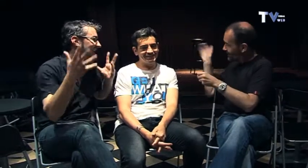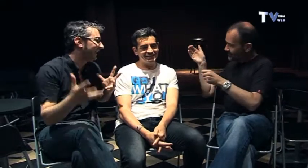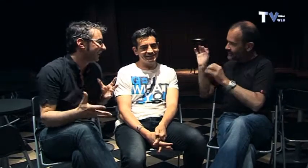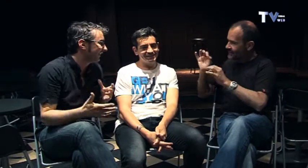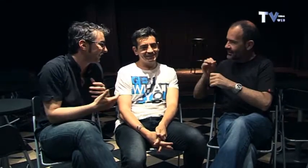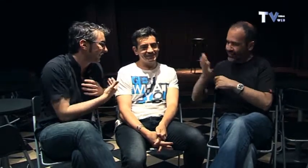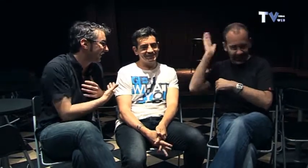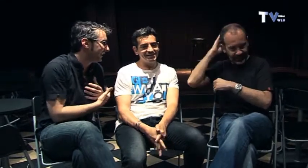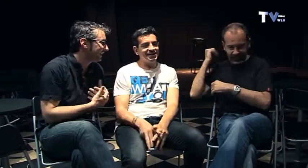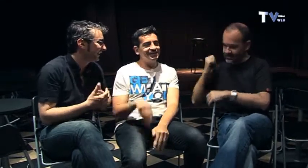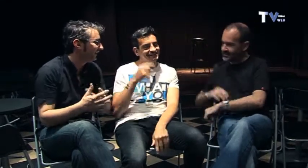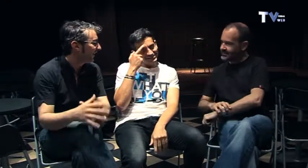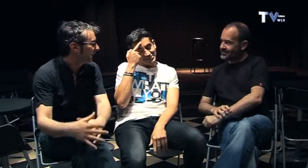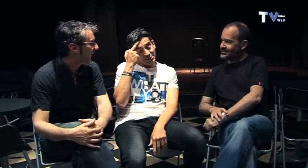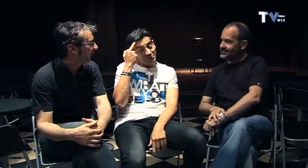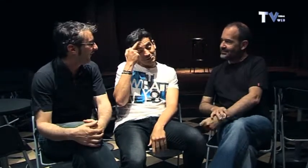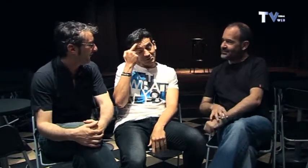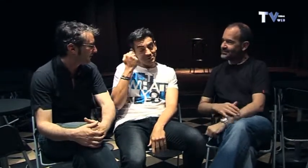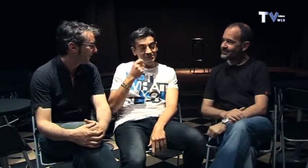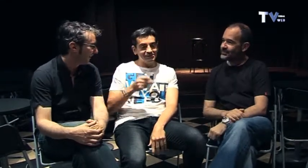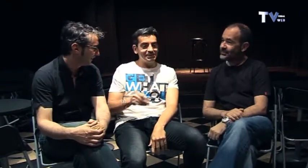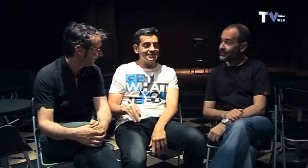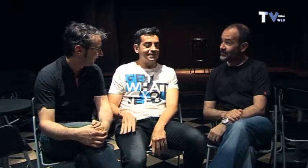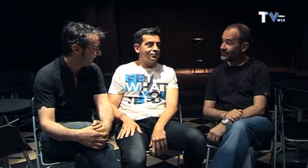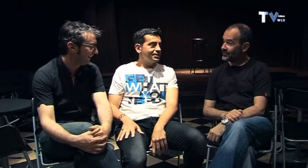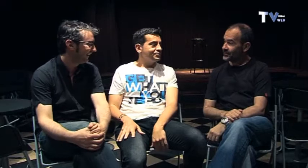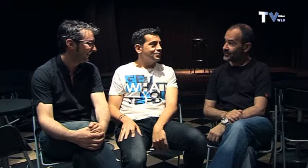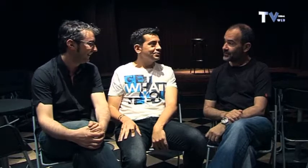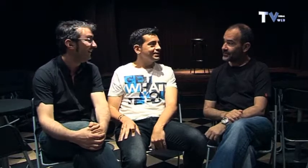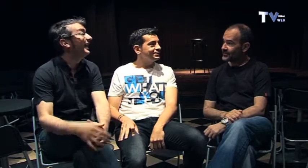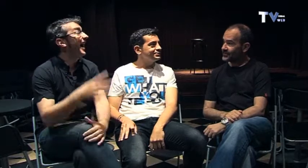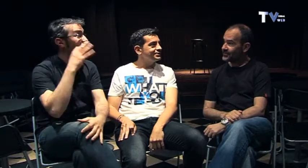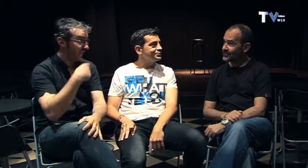dentro del escenario o como salimos muy contentos de hecho